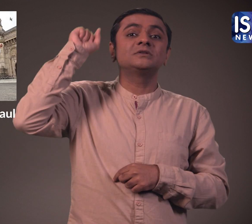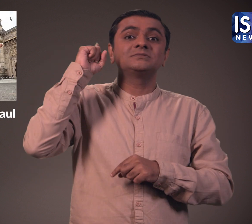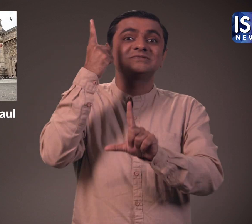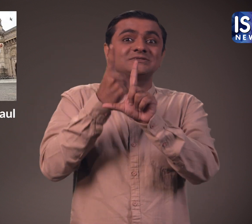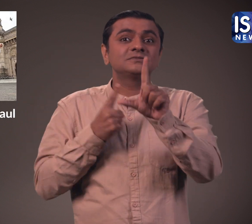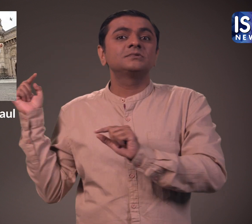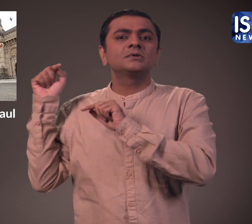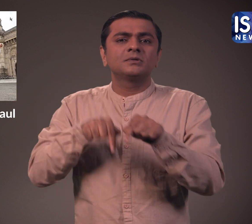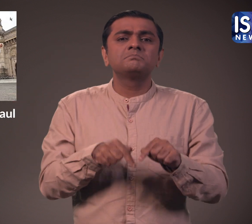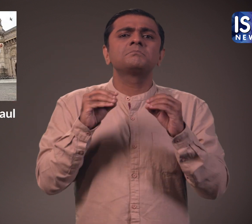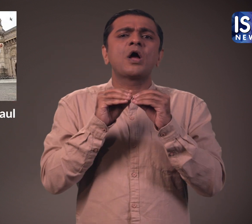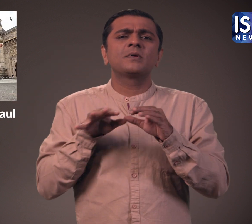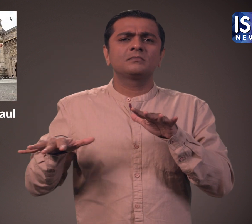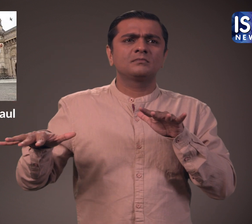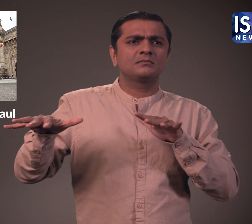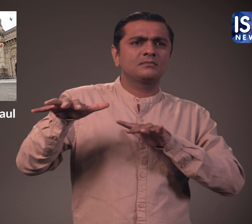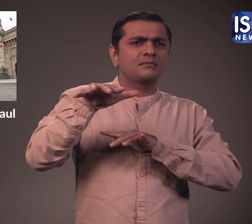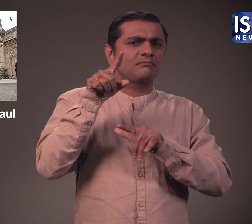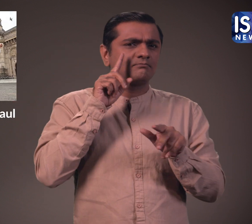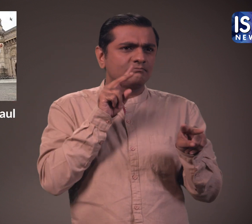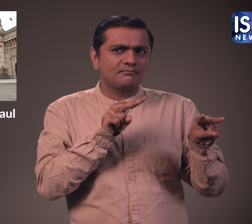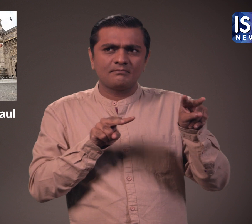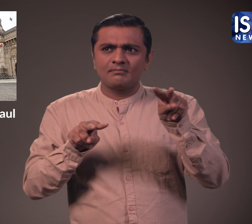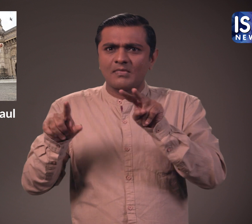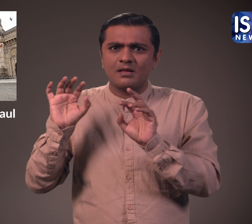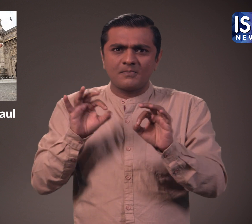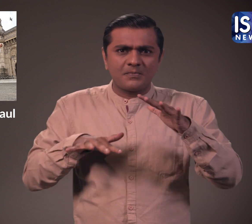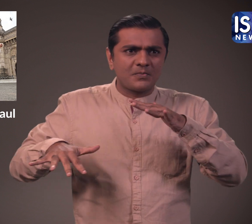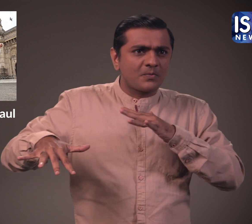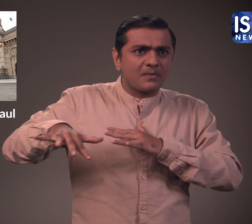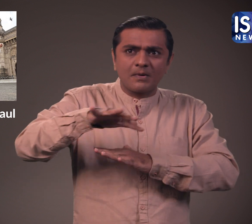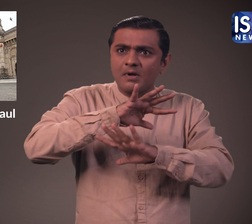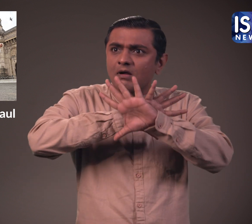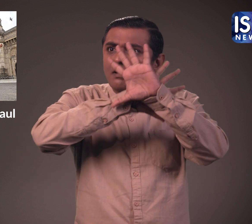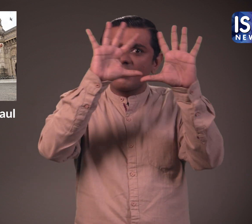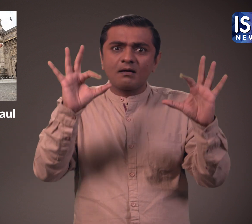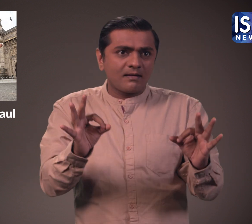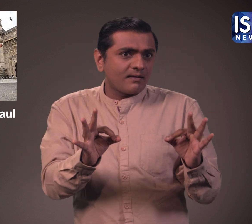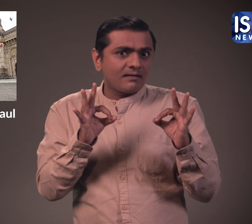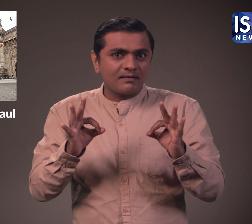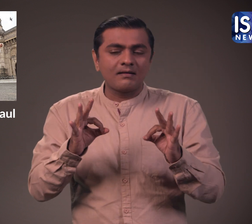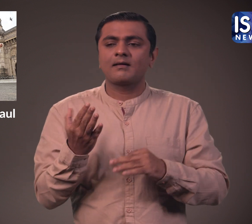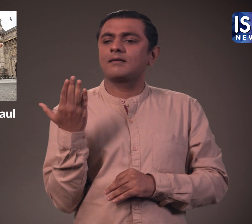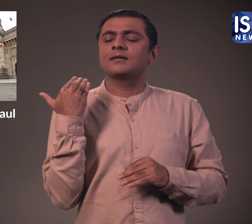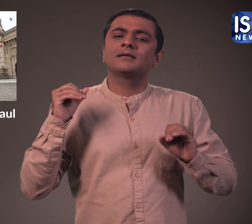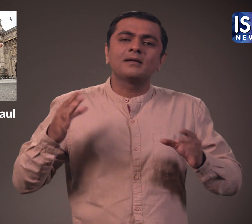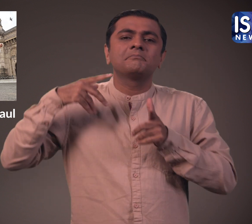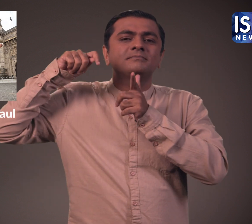वहां फिर से आया और शेहर भर के स्थानों की तलाशी ली। फिर कुछ दिन